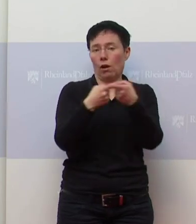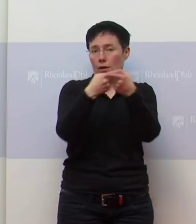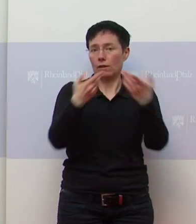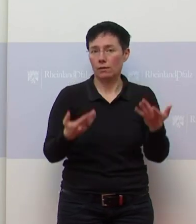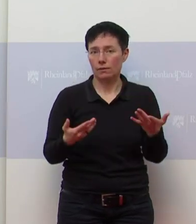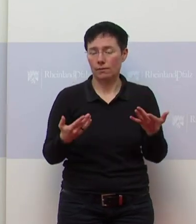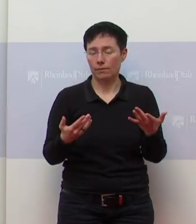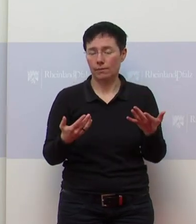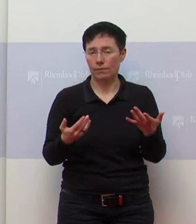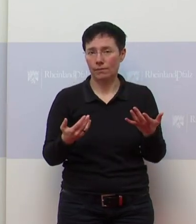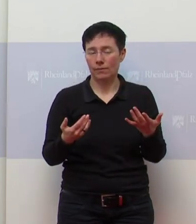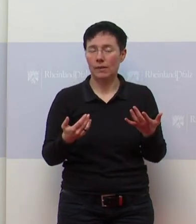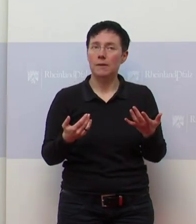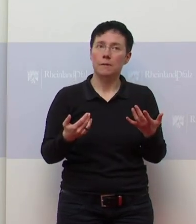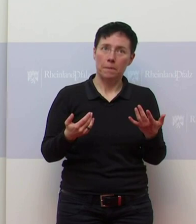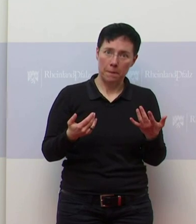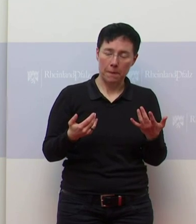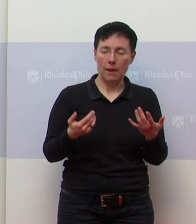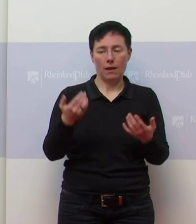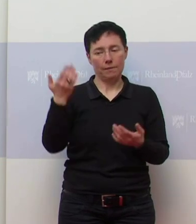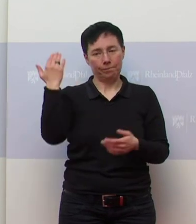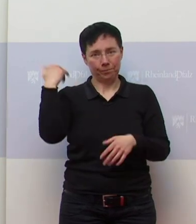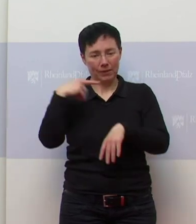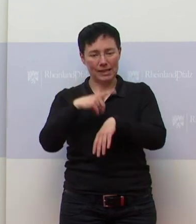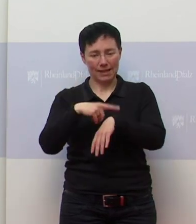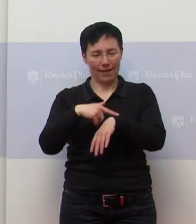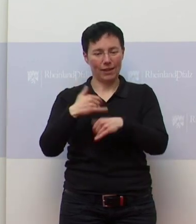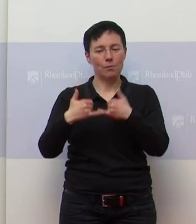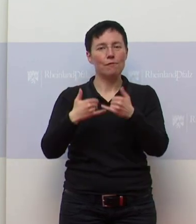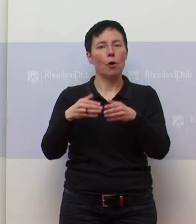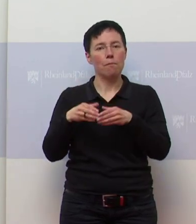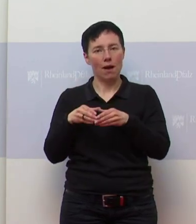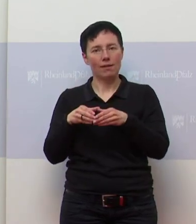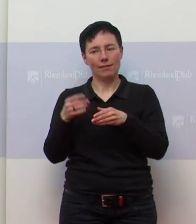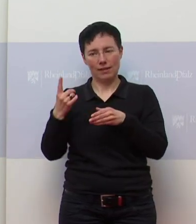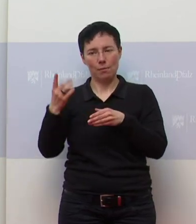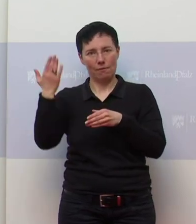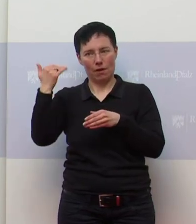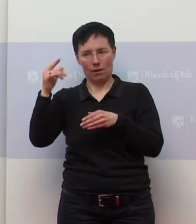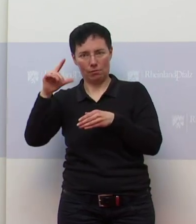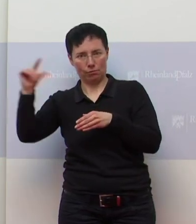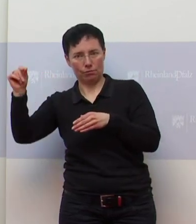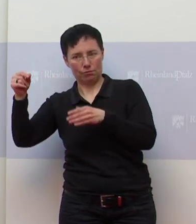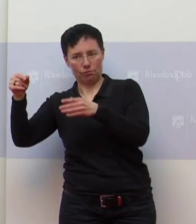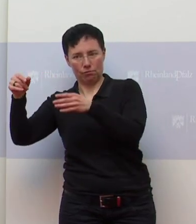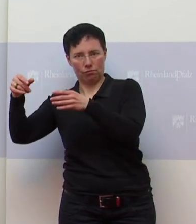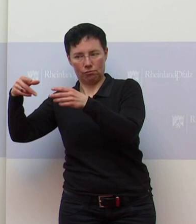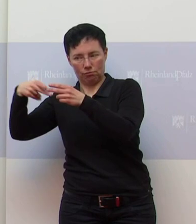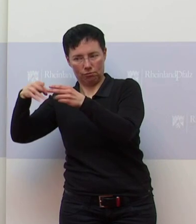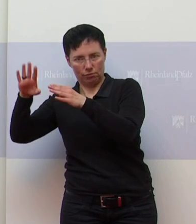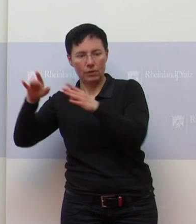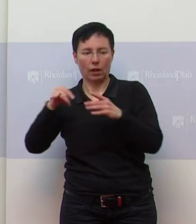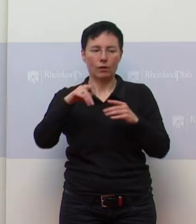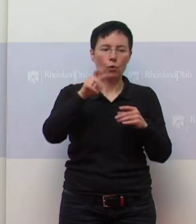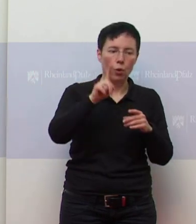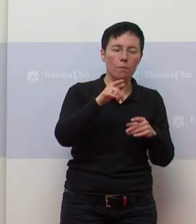Aber es ist sehr klar, also wir haben ja auch in der Zeit, als Frau Merkel dann irgendwie weg war, haben wir ja dann auch mit unseren Experten,